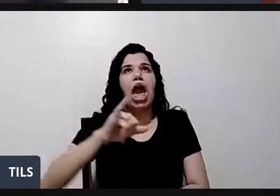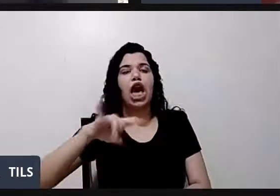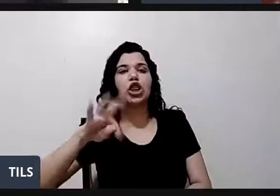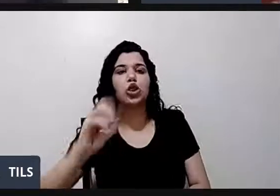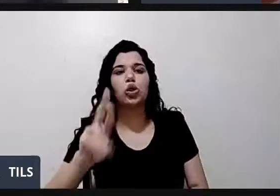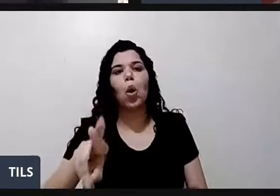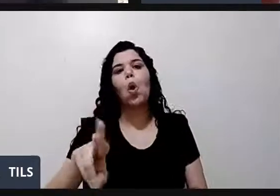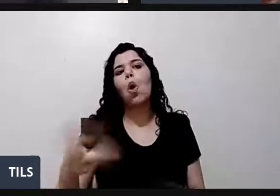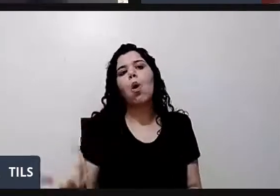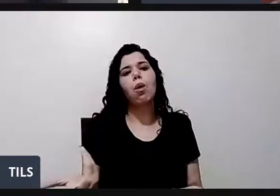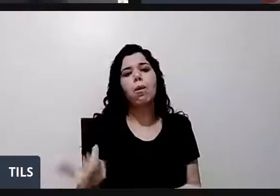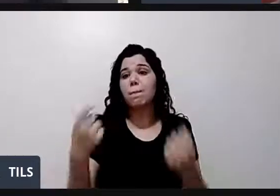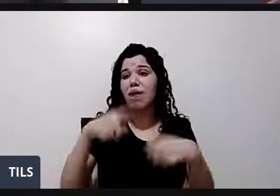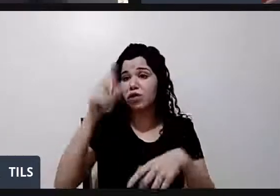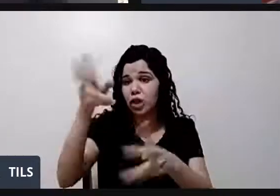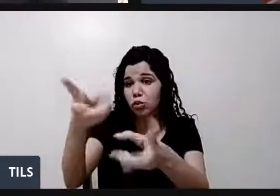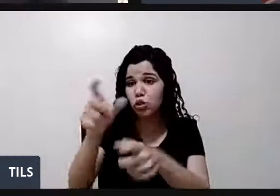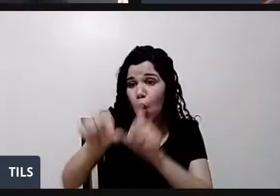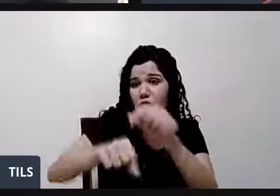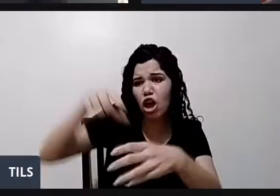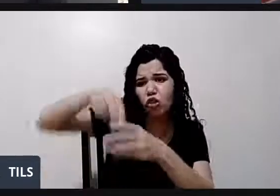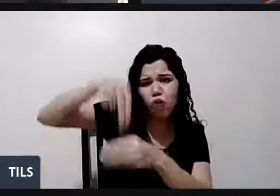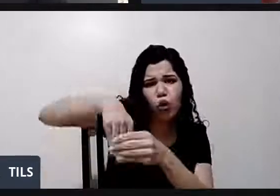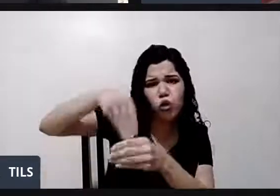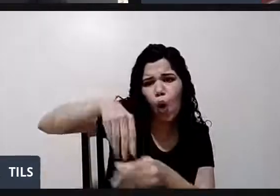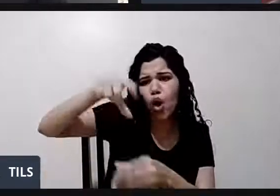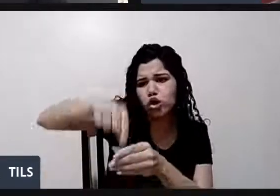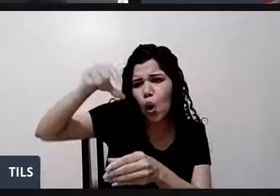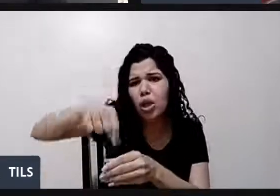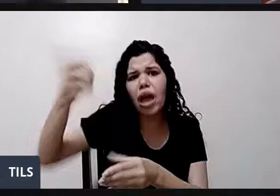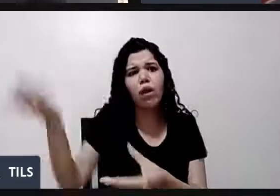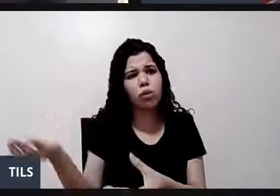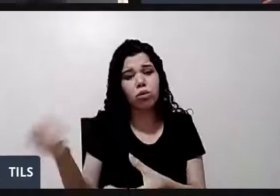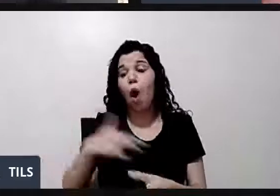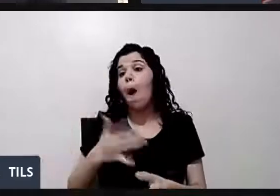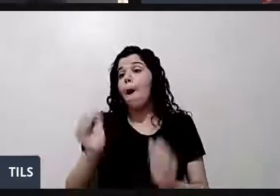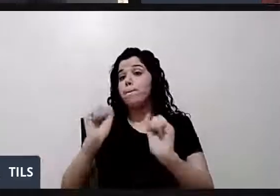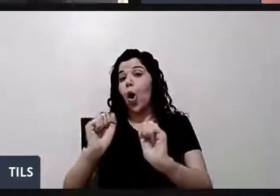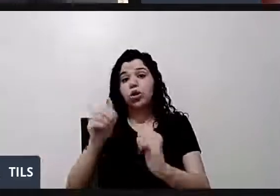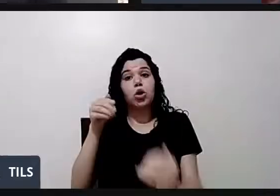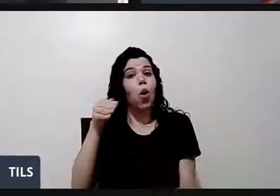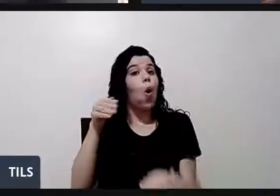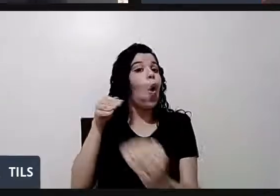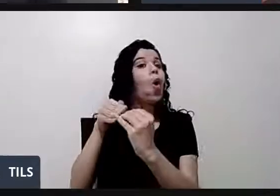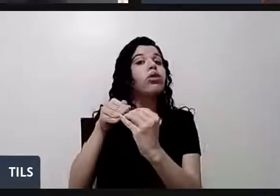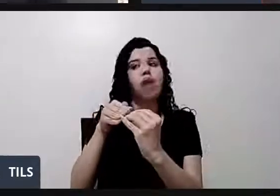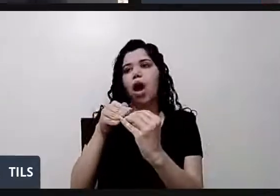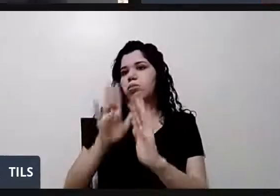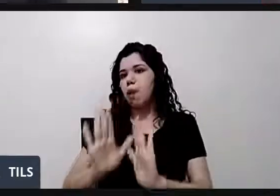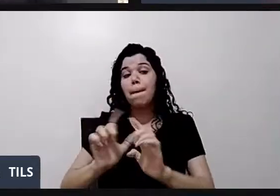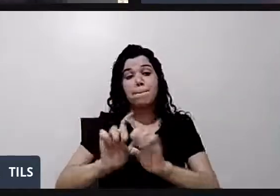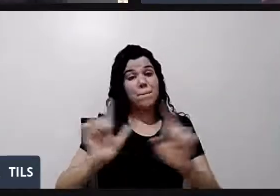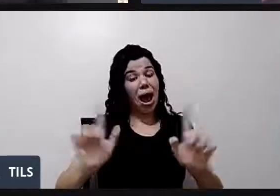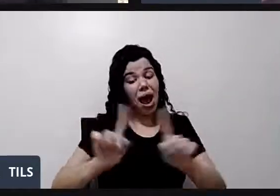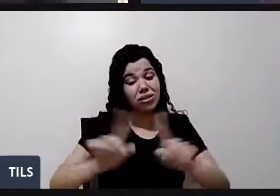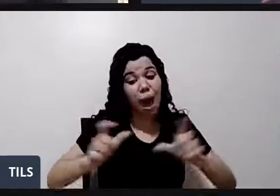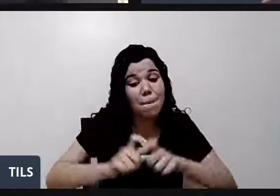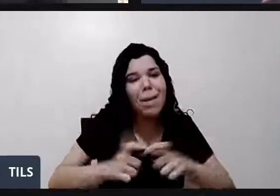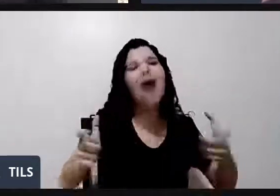ele, não foi a comunidade, mesmo que não tenha sido o meu voto. Veja. Pode não ter sido o meu voto. Eu não posso jogar contra quem